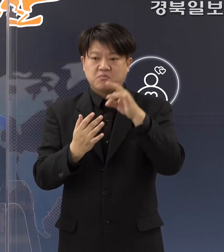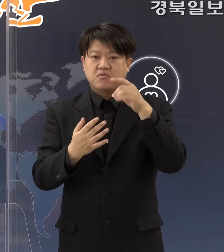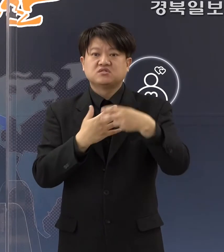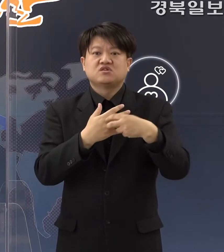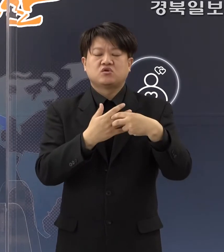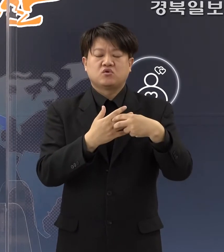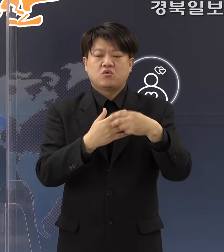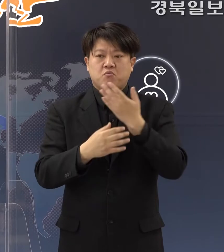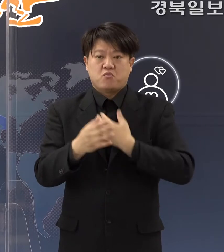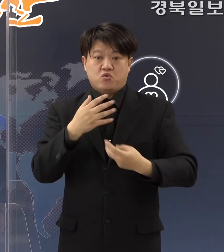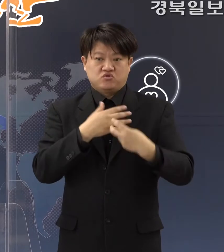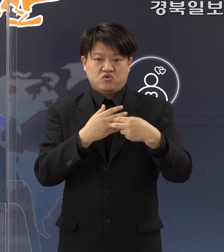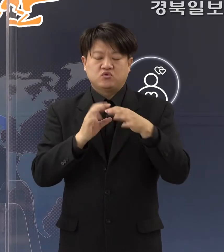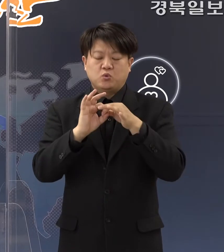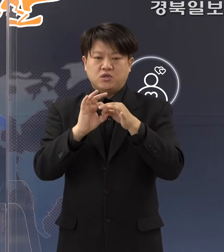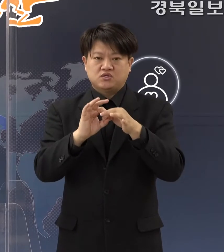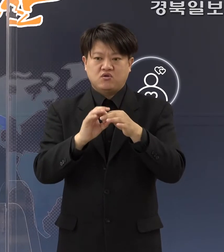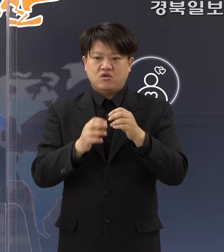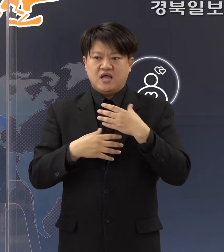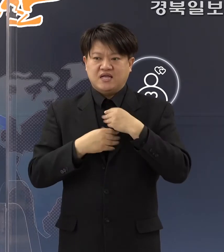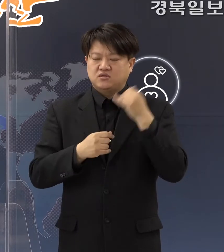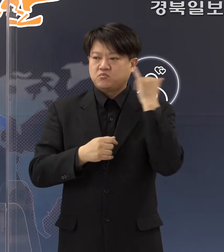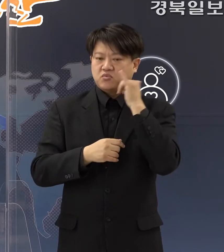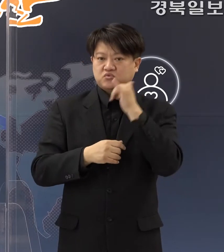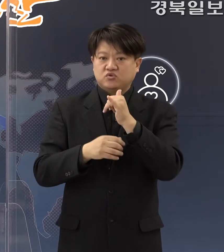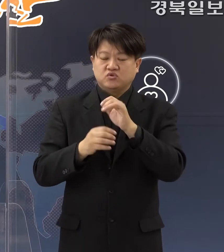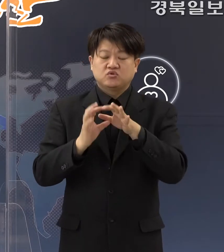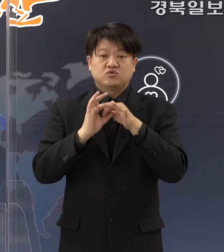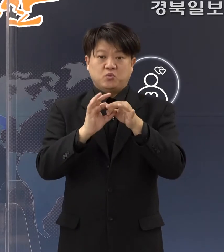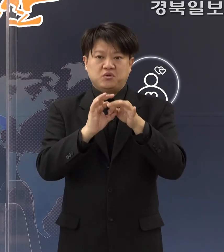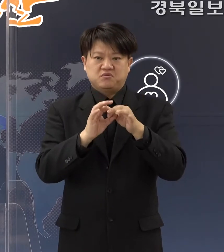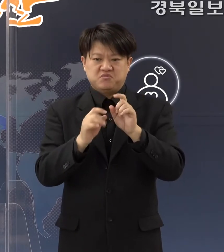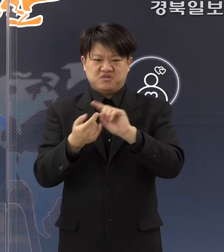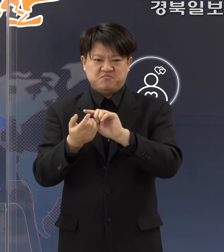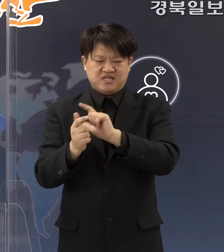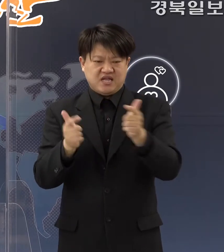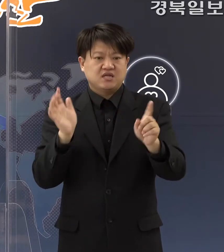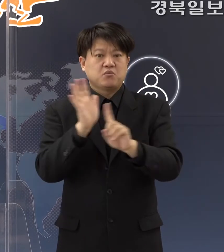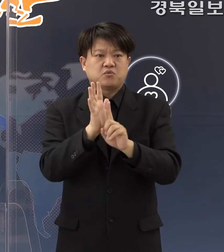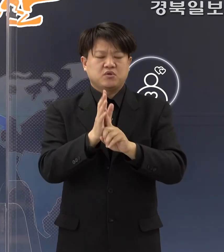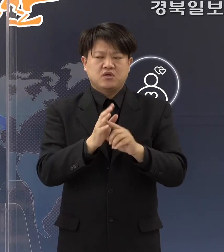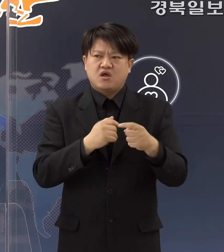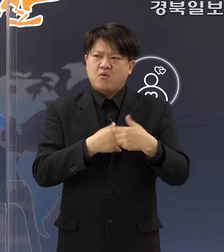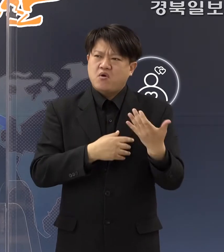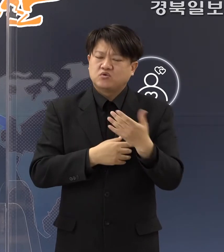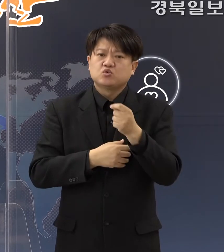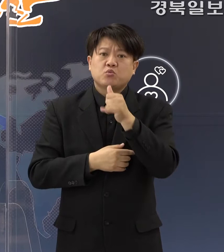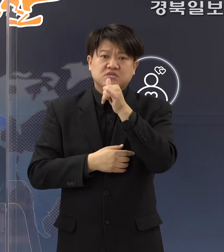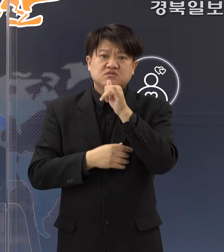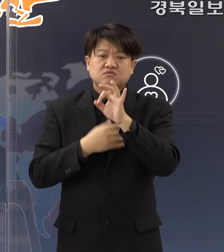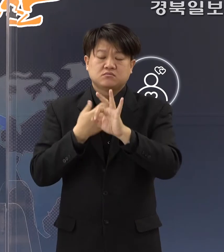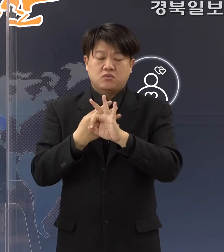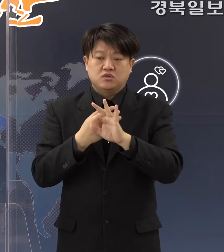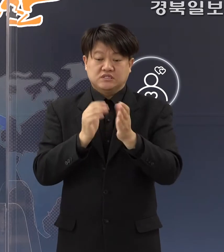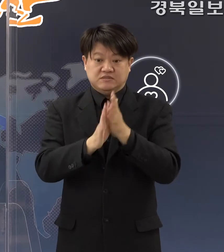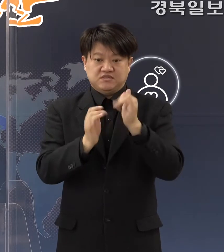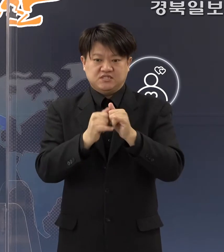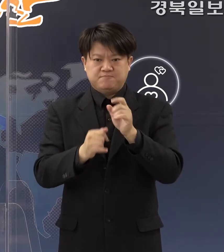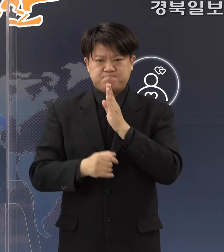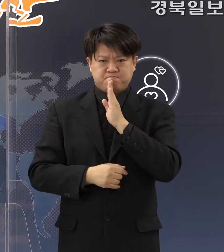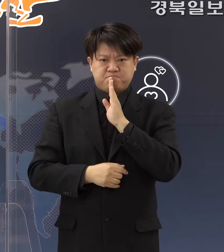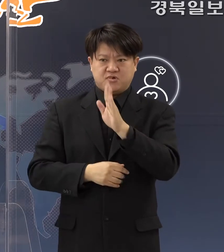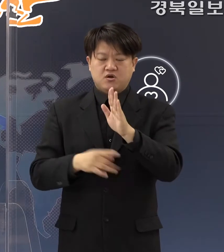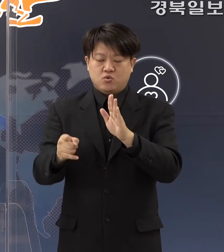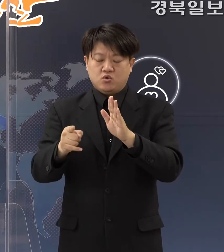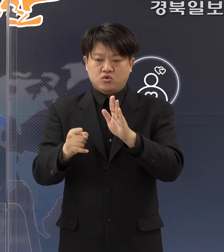안전재납 문자라든지 다양한 홍보 방법을 통해서 약간의 이상이 있는 경우 시민들이 즉시